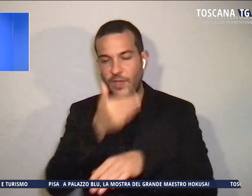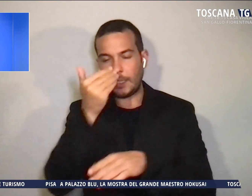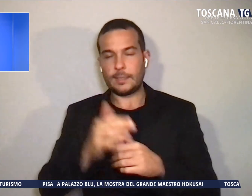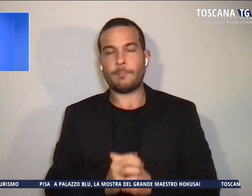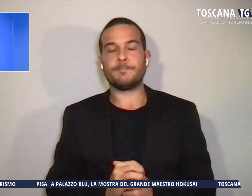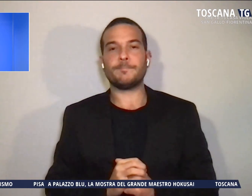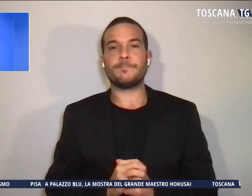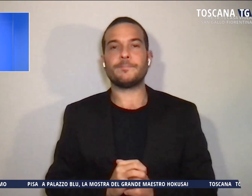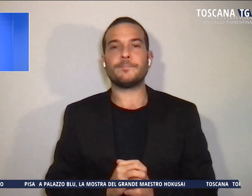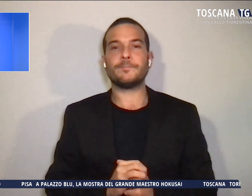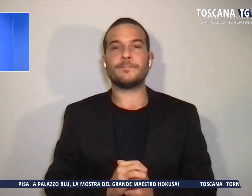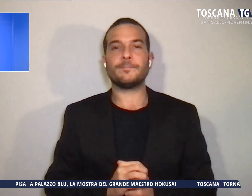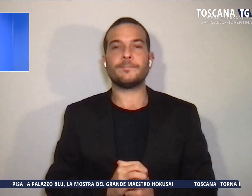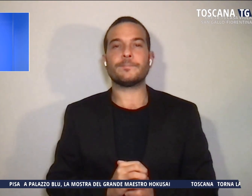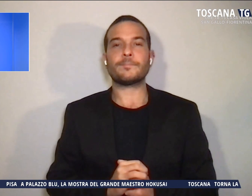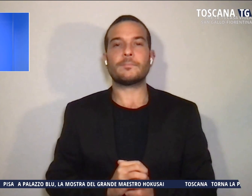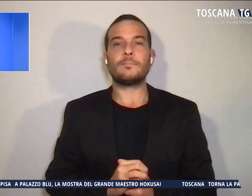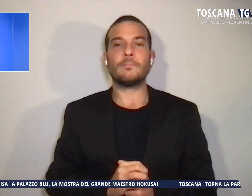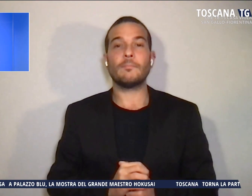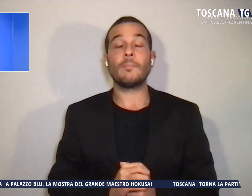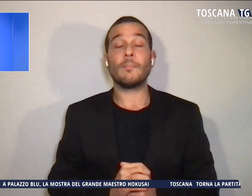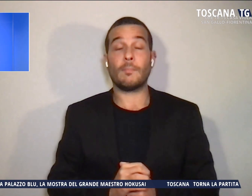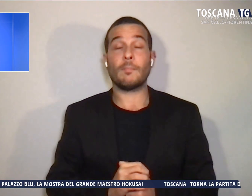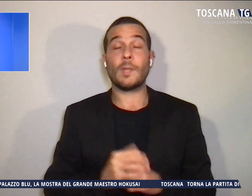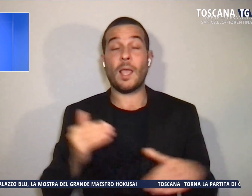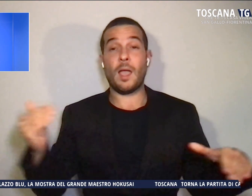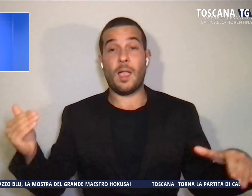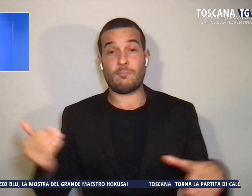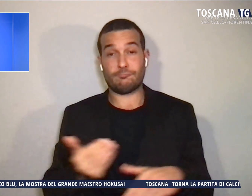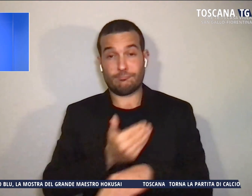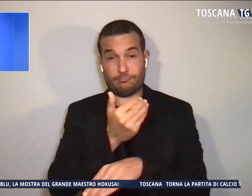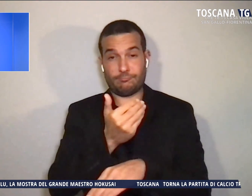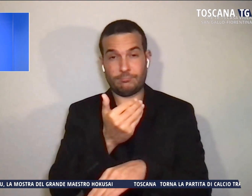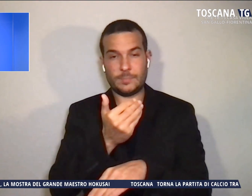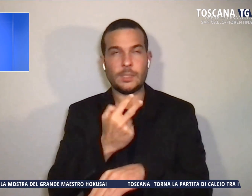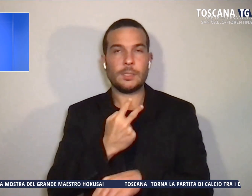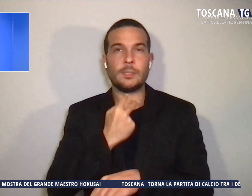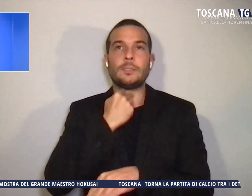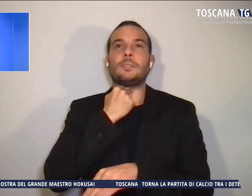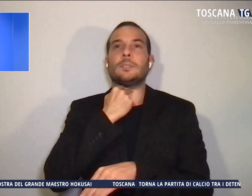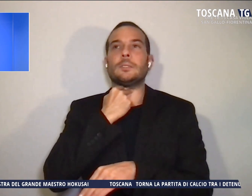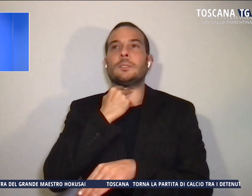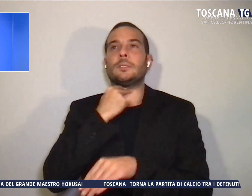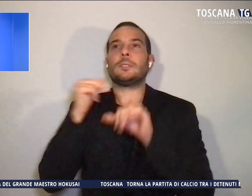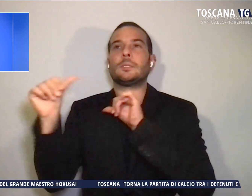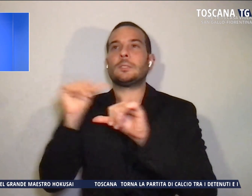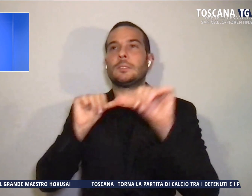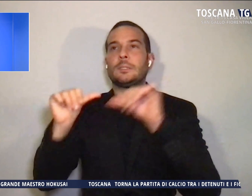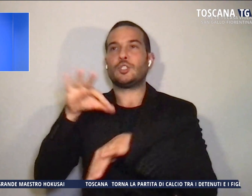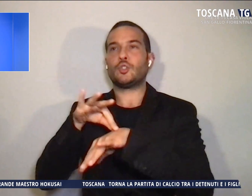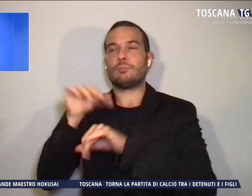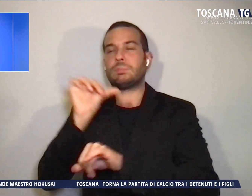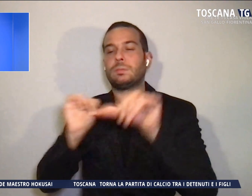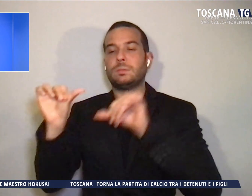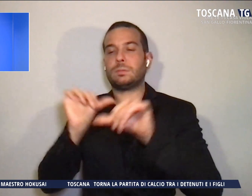Lesioni che lo hanno costretto a subire un intervento chirurgico di ricostruzione